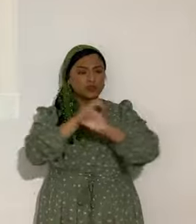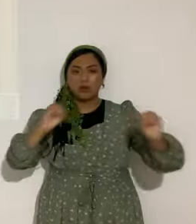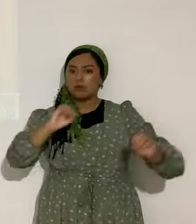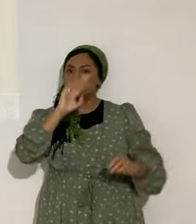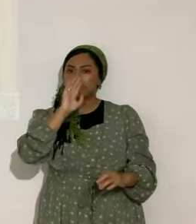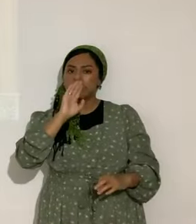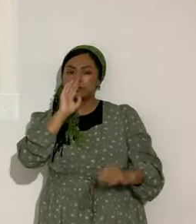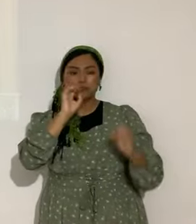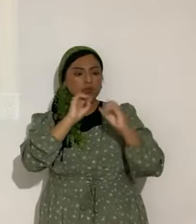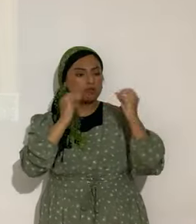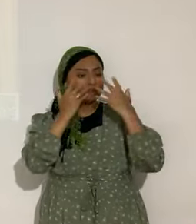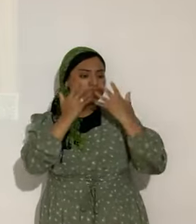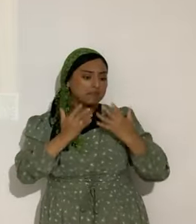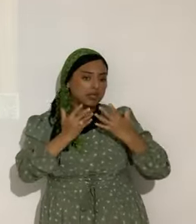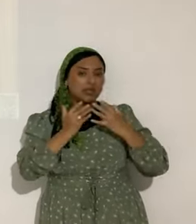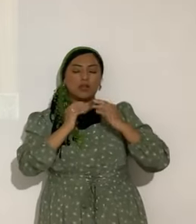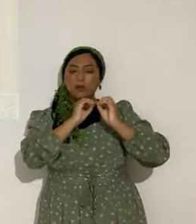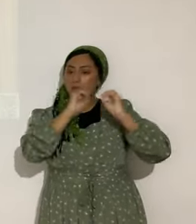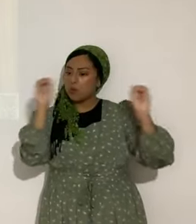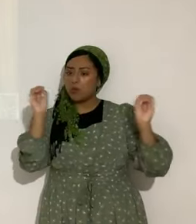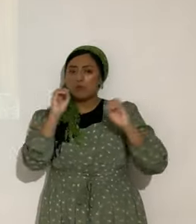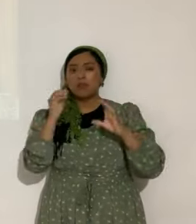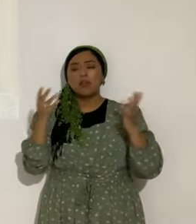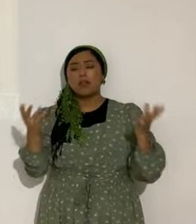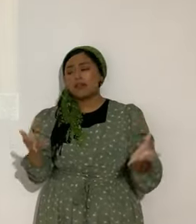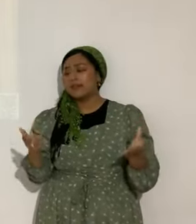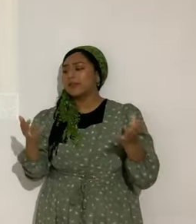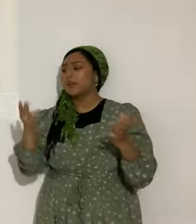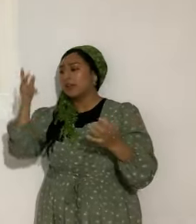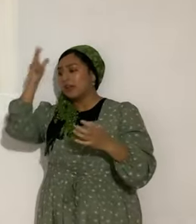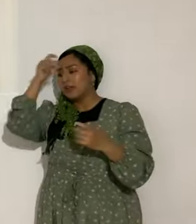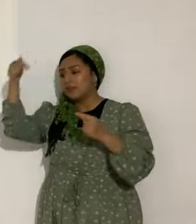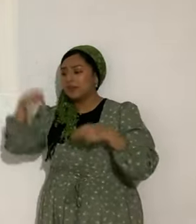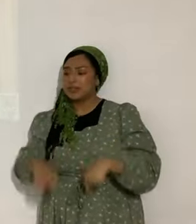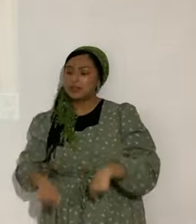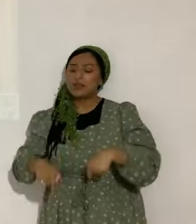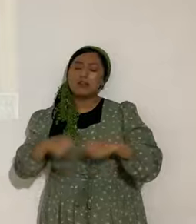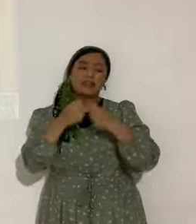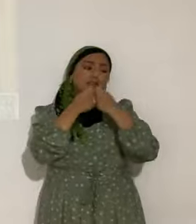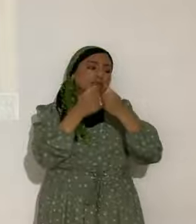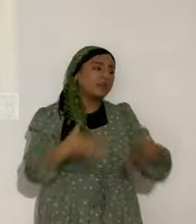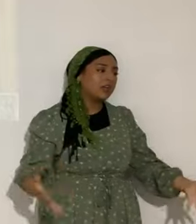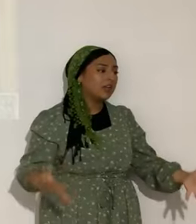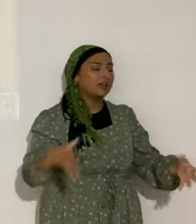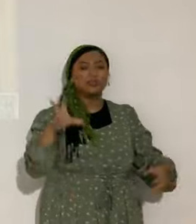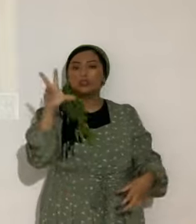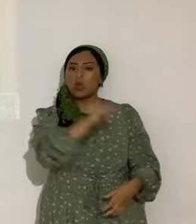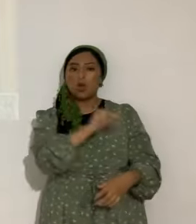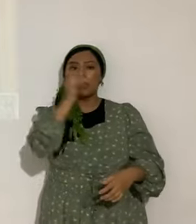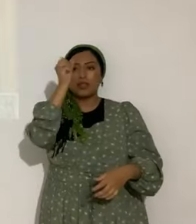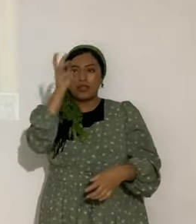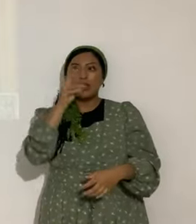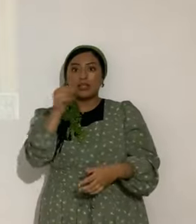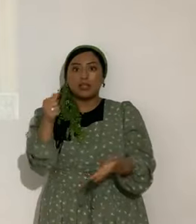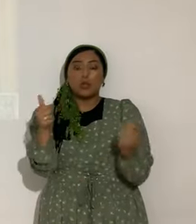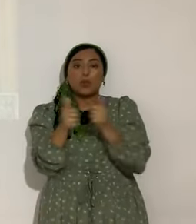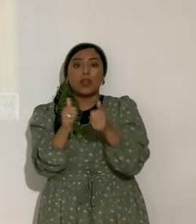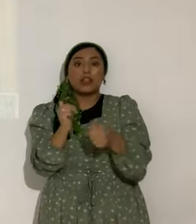hermanos. Nada de tristeza. Nada de que. Ay. Ya viene la bestia. ¿Y qué vamos a hacer? Yashua está con nosotros. Tenemos incertidumbre en algunas